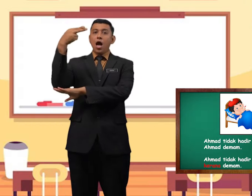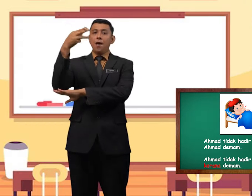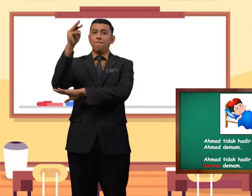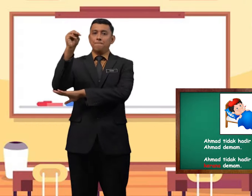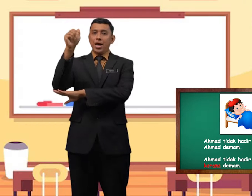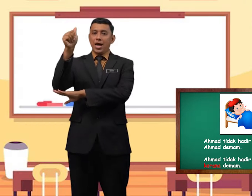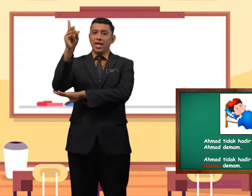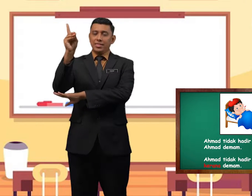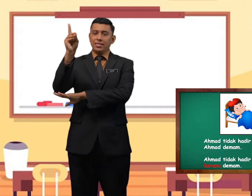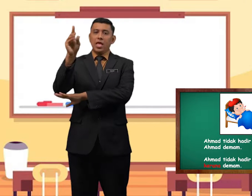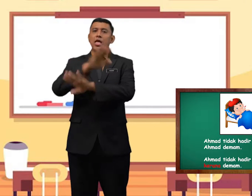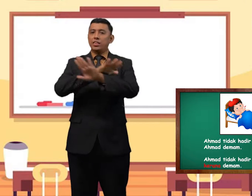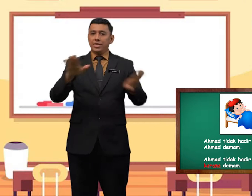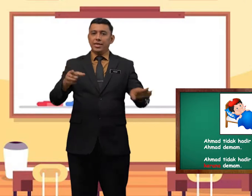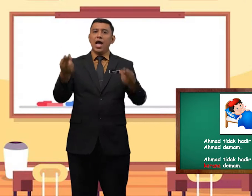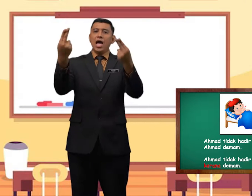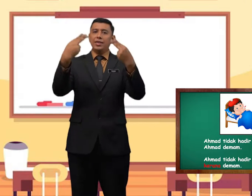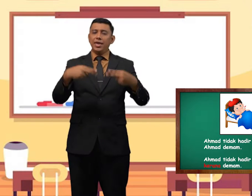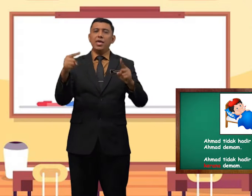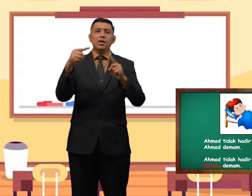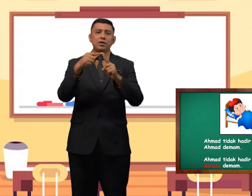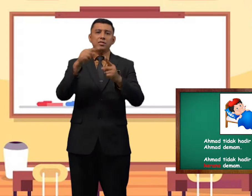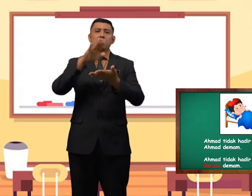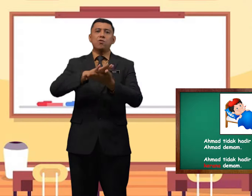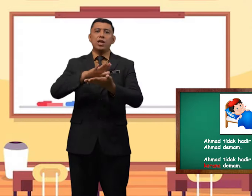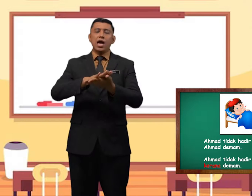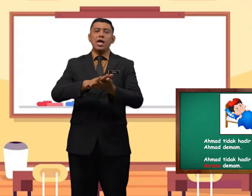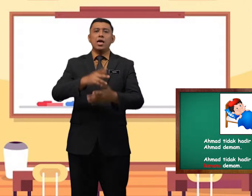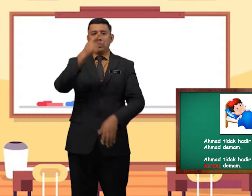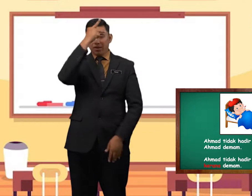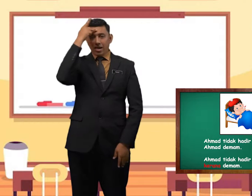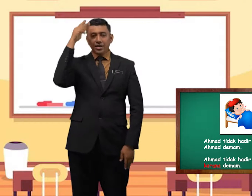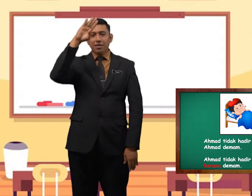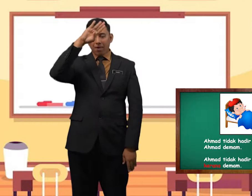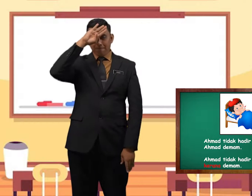Ahmad tidak hadir ke sekolah kerana demam.